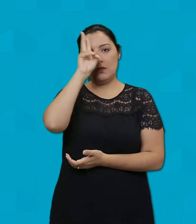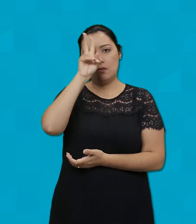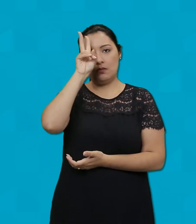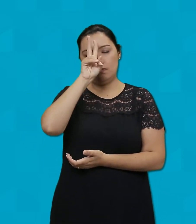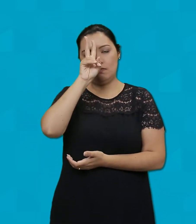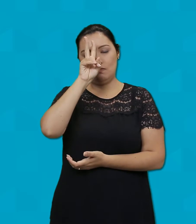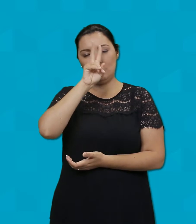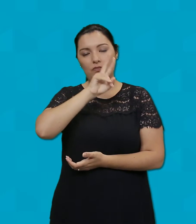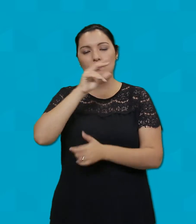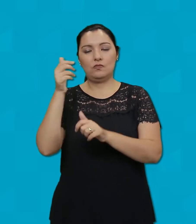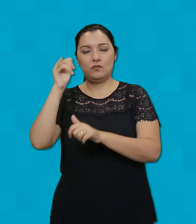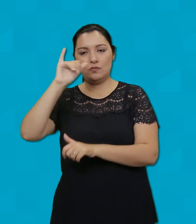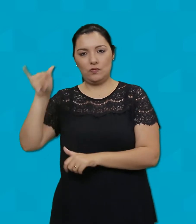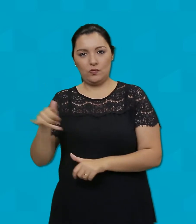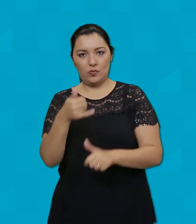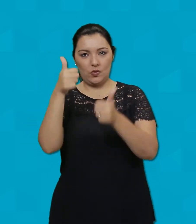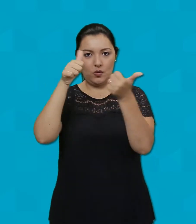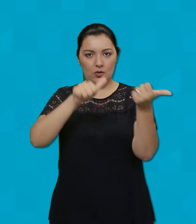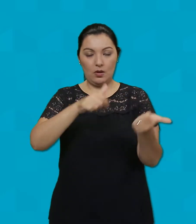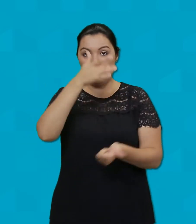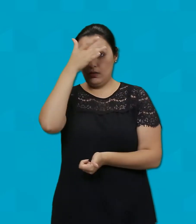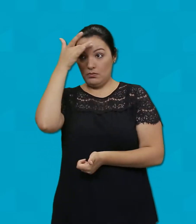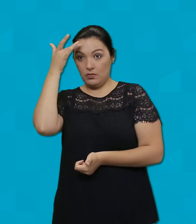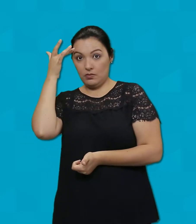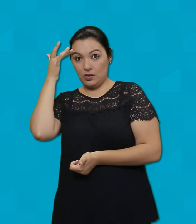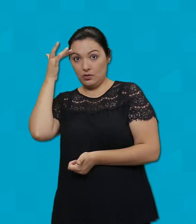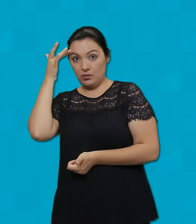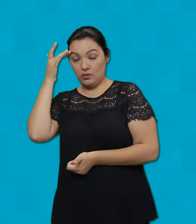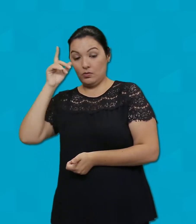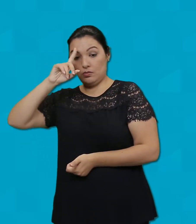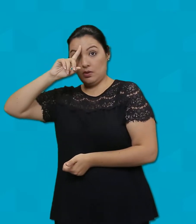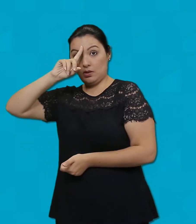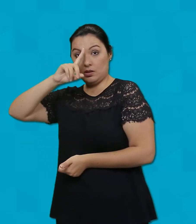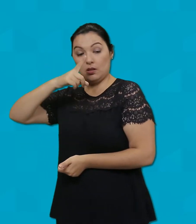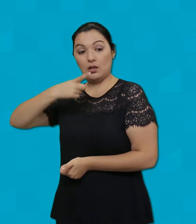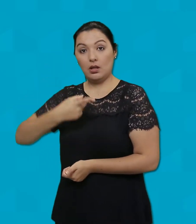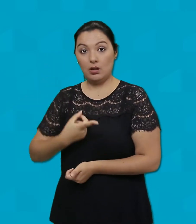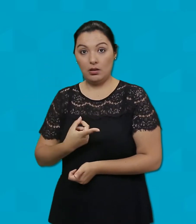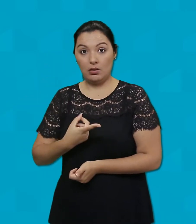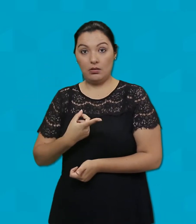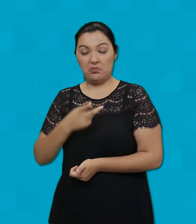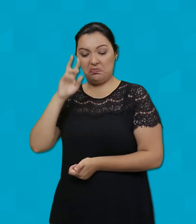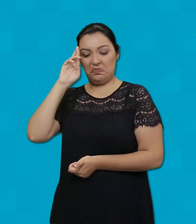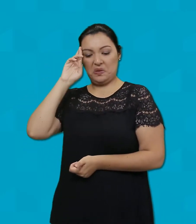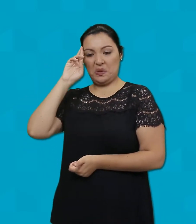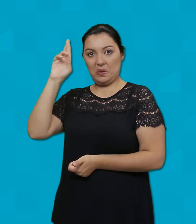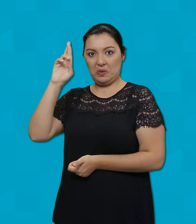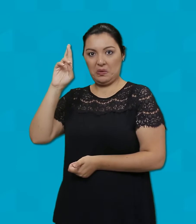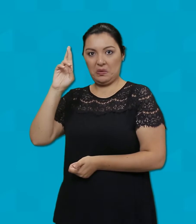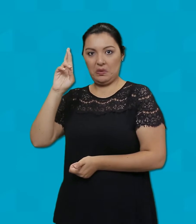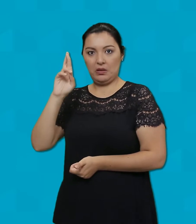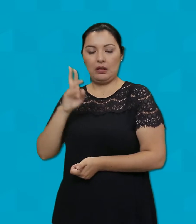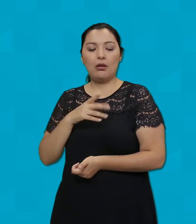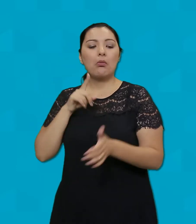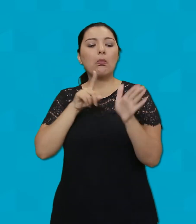Quando os judeus enviaram de Jerusalém sacerdotes e levitas para perguntar